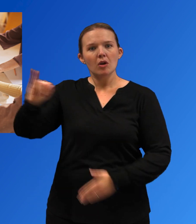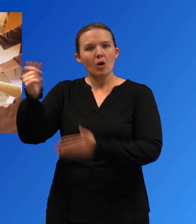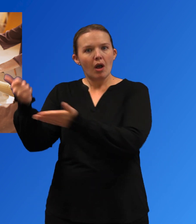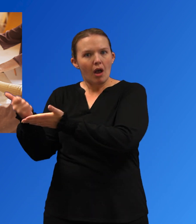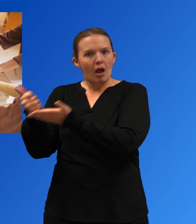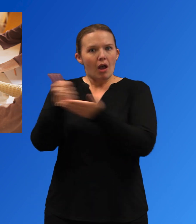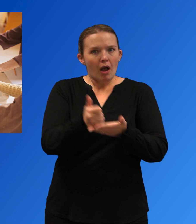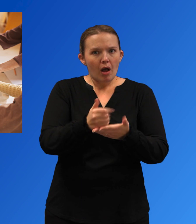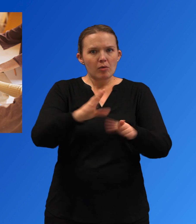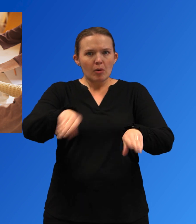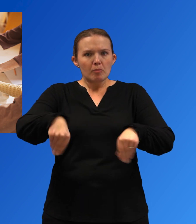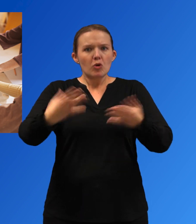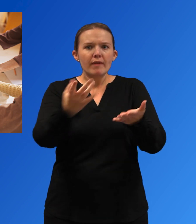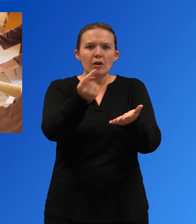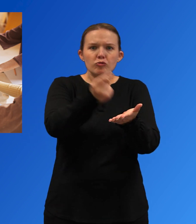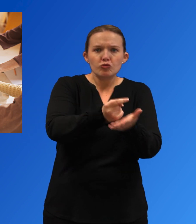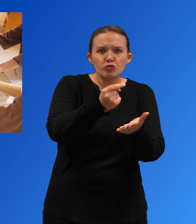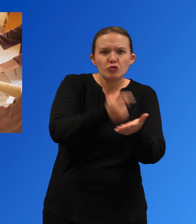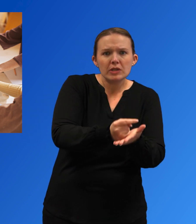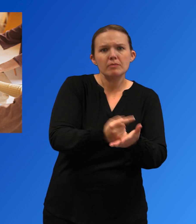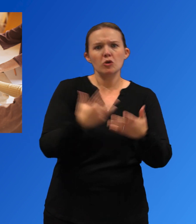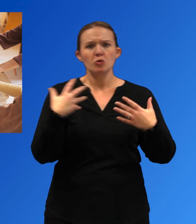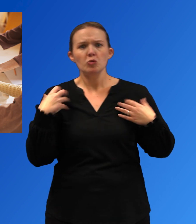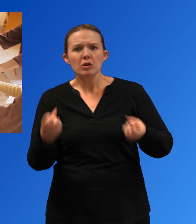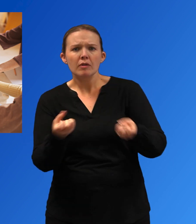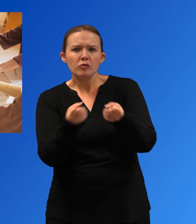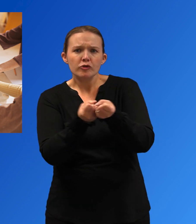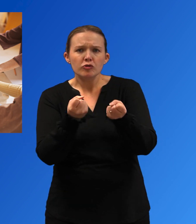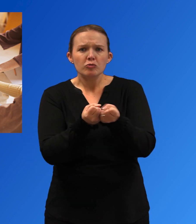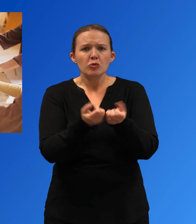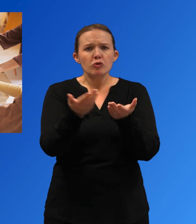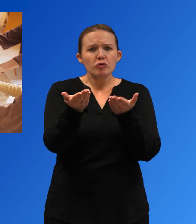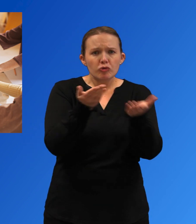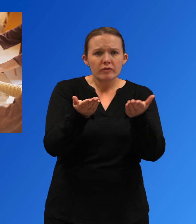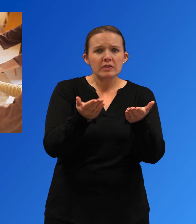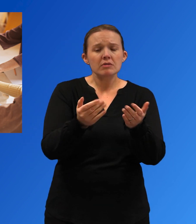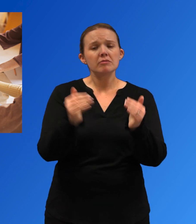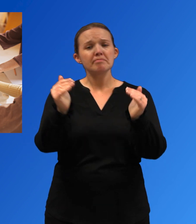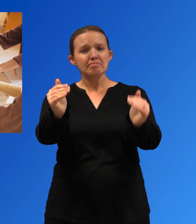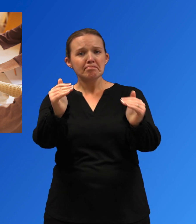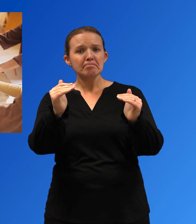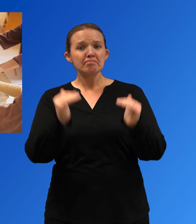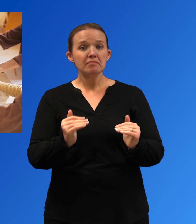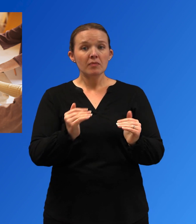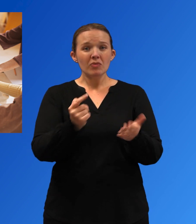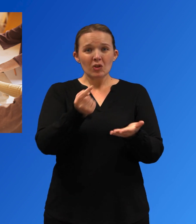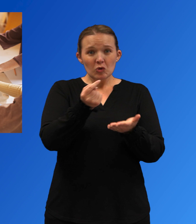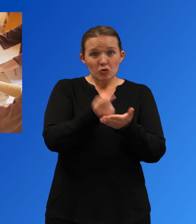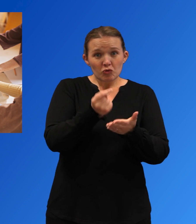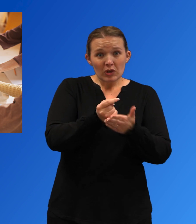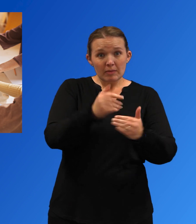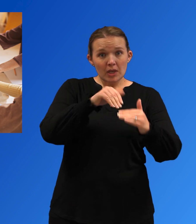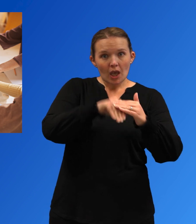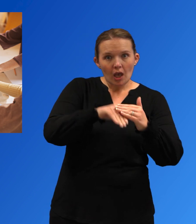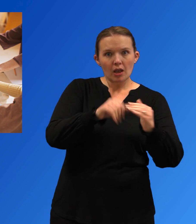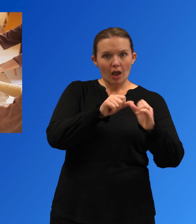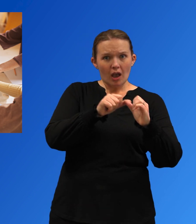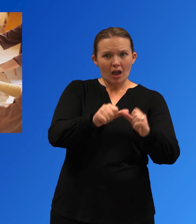médico para ayudar a aquellas personas que encuentran barreras para el acceso al tratamiento y a los servicios de apoyo